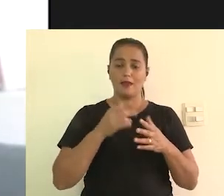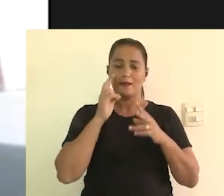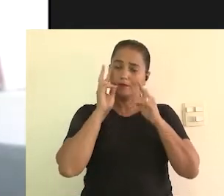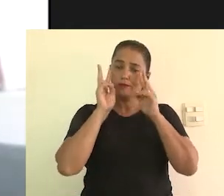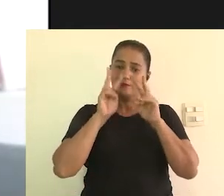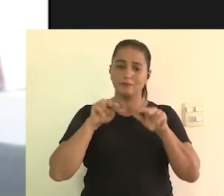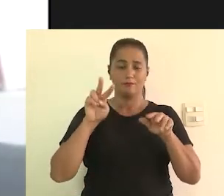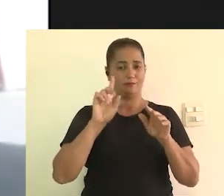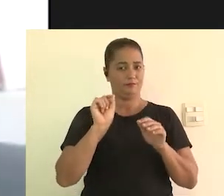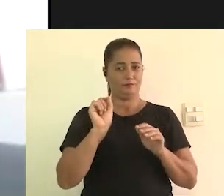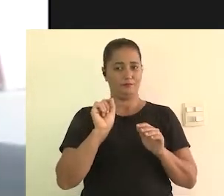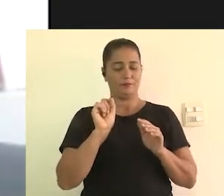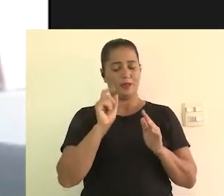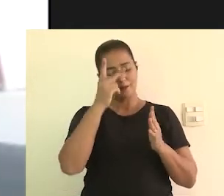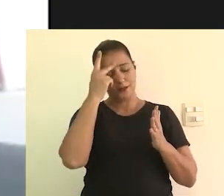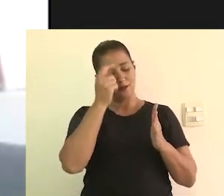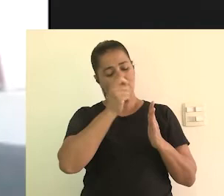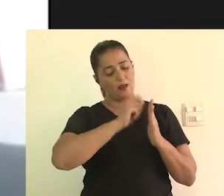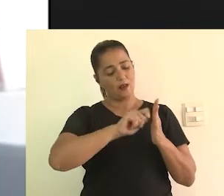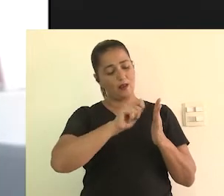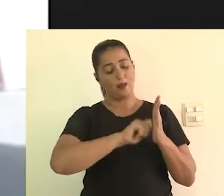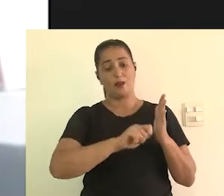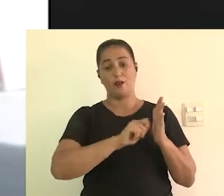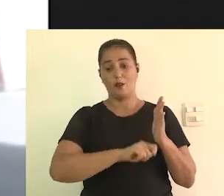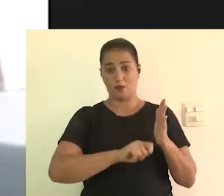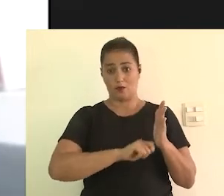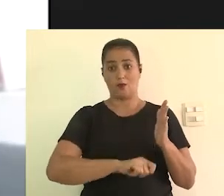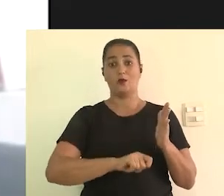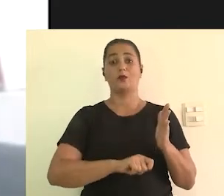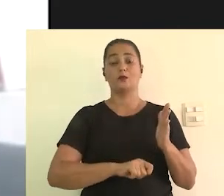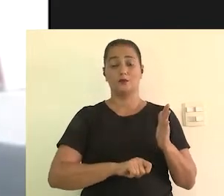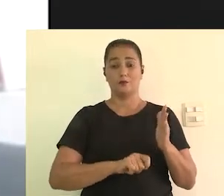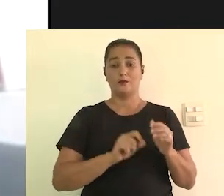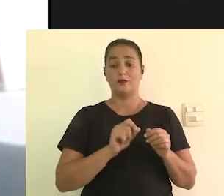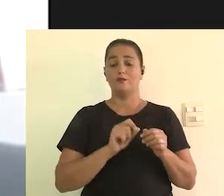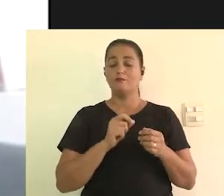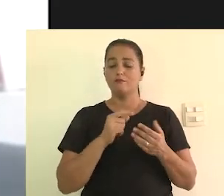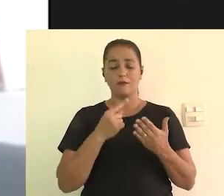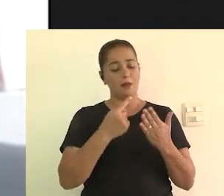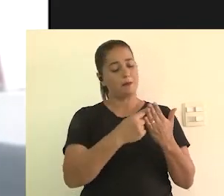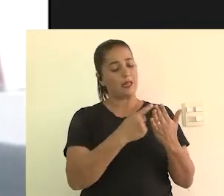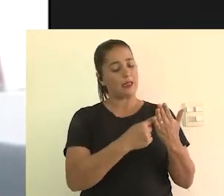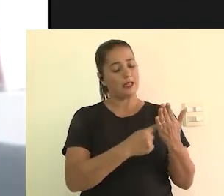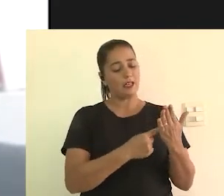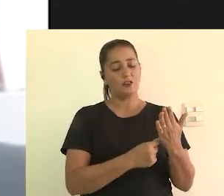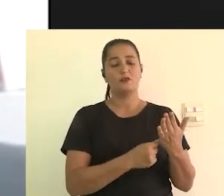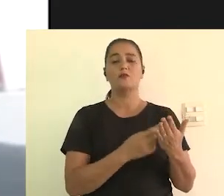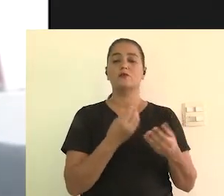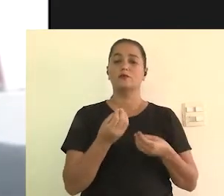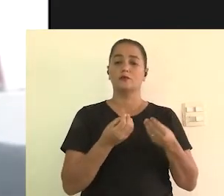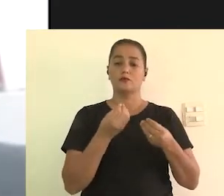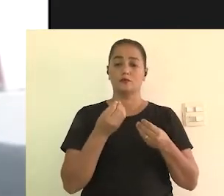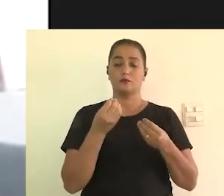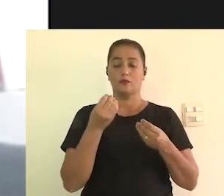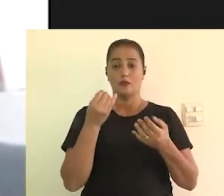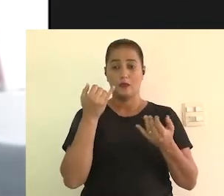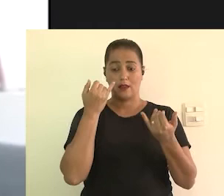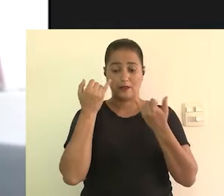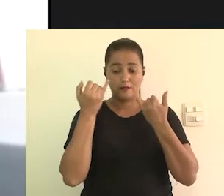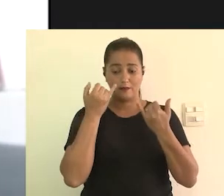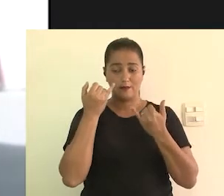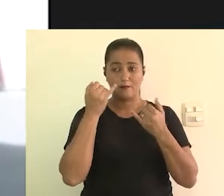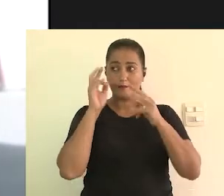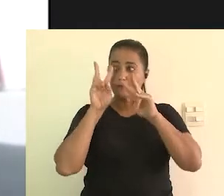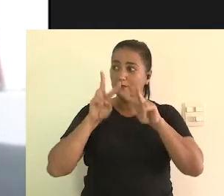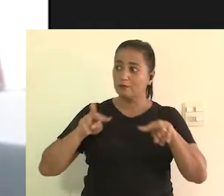não possui nenhuma limitação visual e vai montar um roteiro,